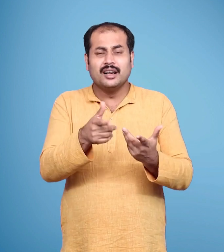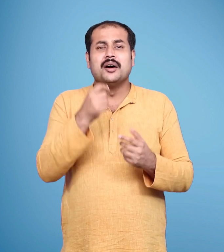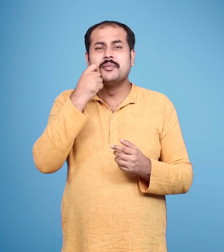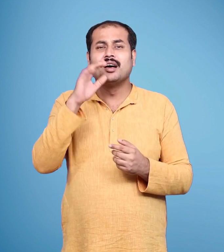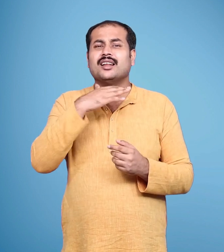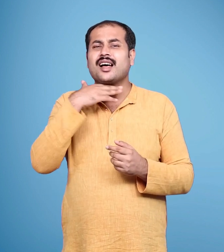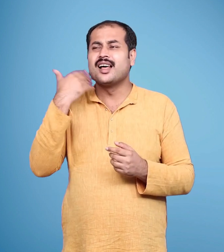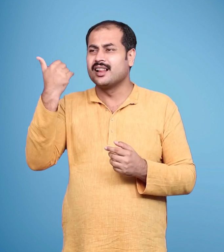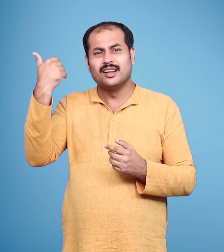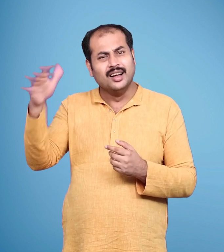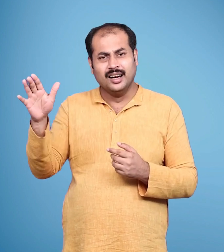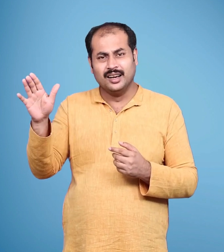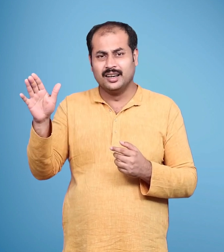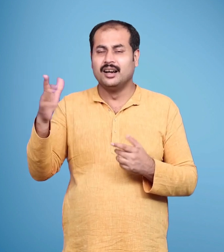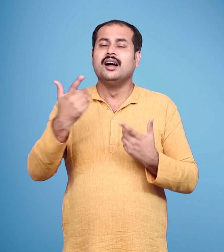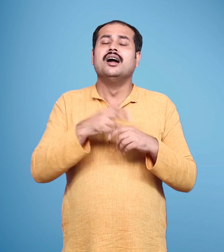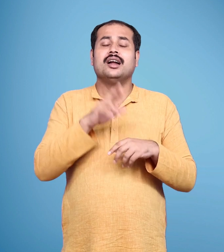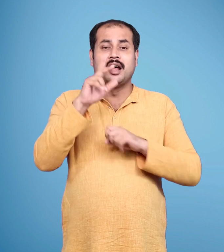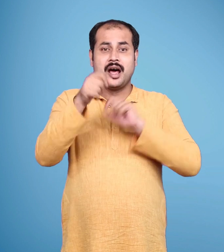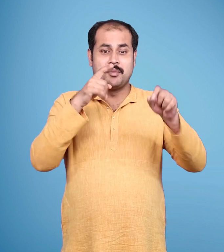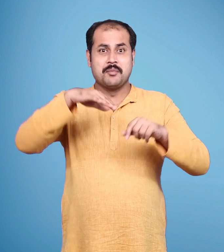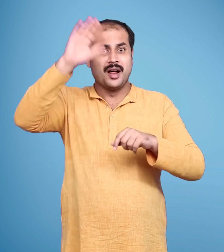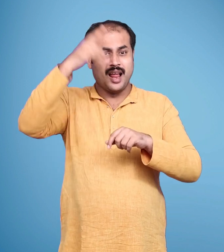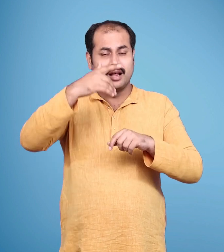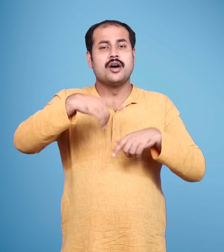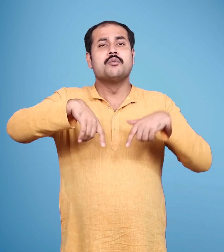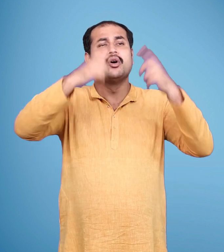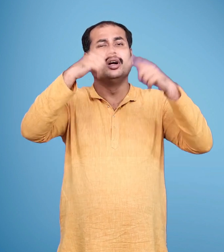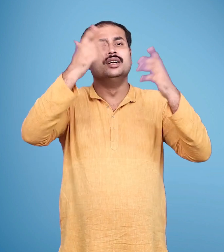पिता के निधन और पड़े भाई के वन गमन के बाद